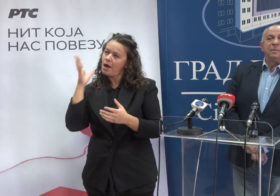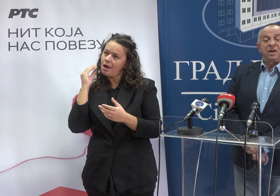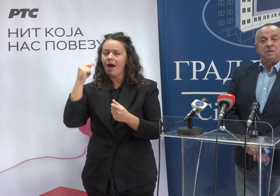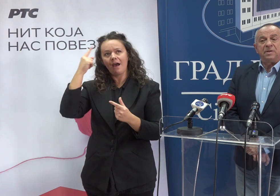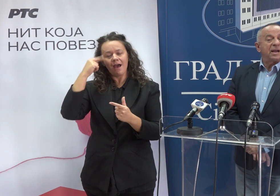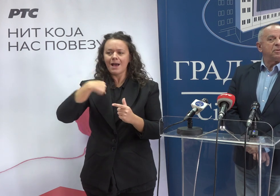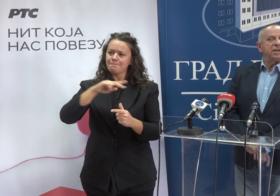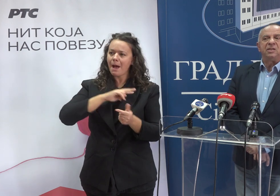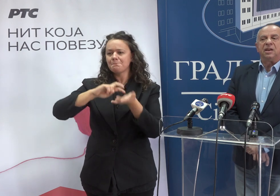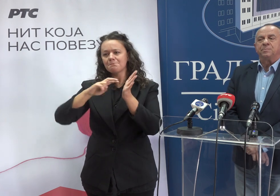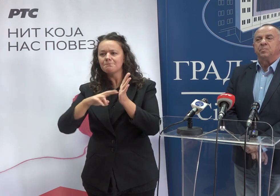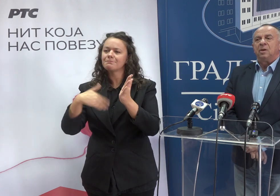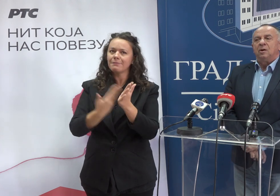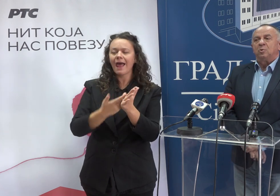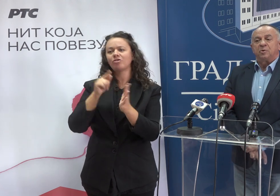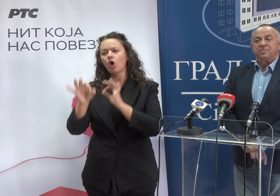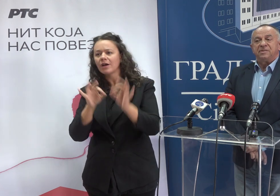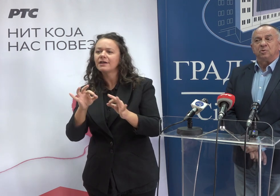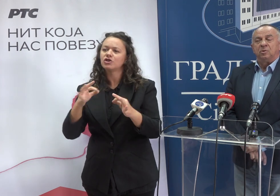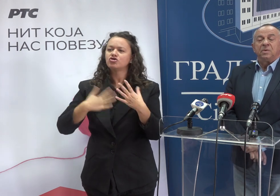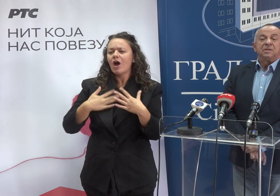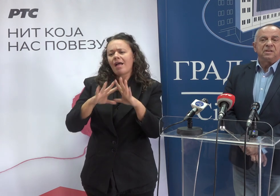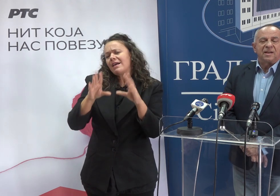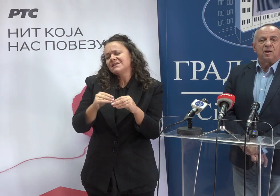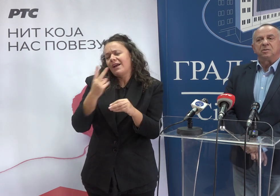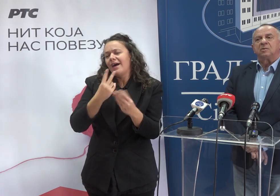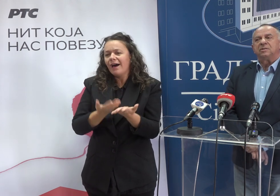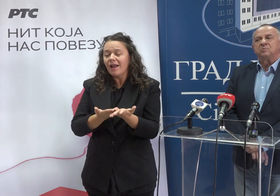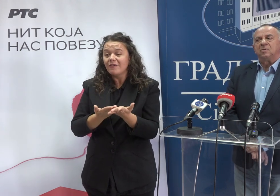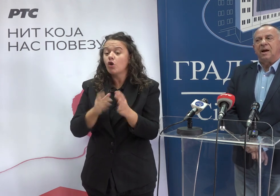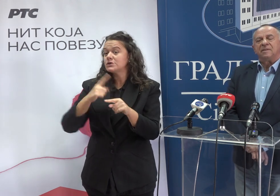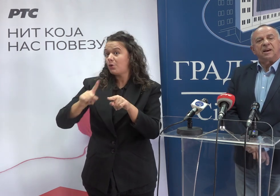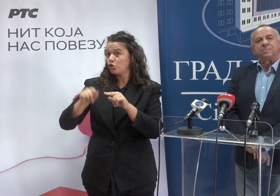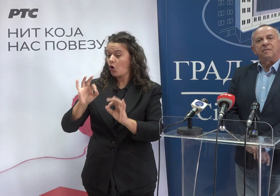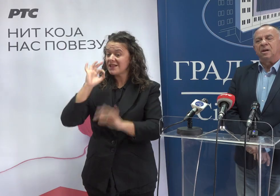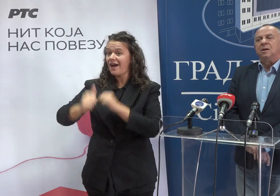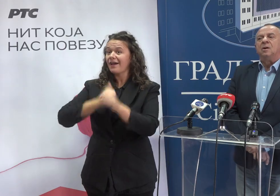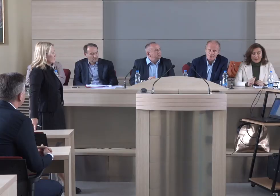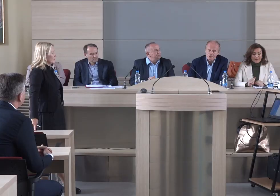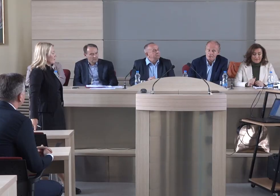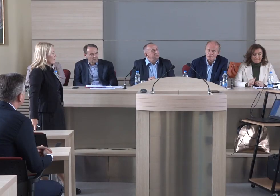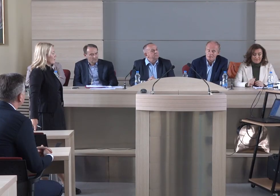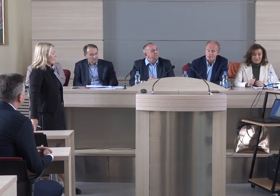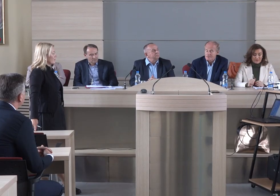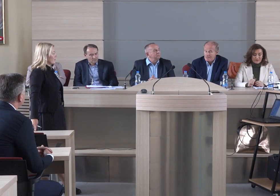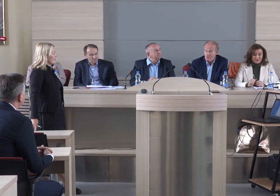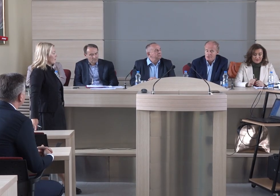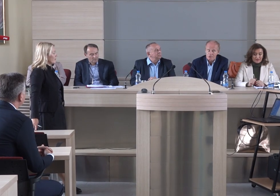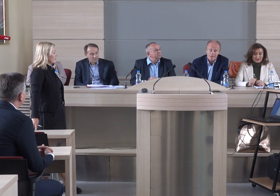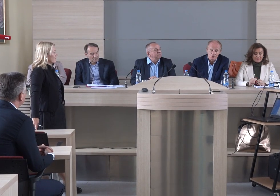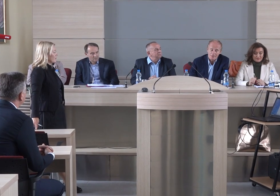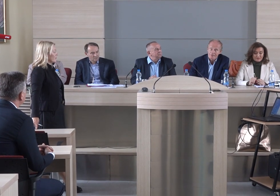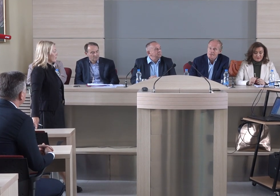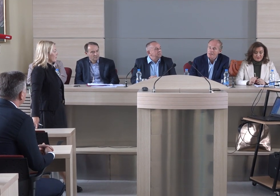sugestije, primedbi i narodno kritike. U tom smislu se svake godine organizuju javne rasprave u gradovima po